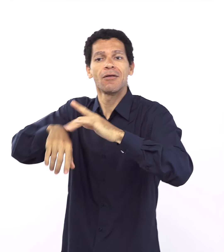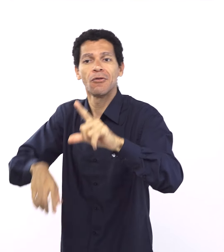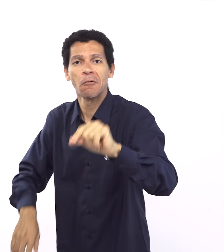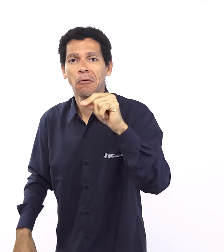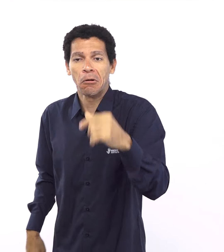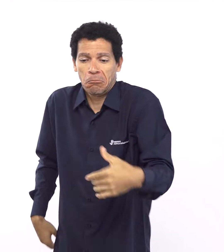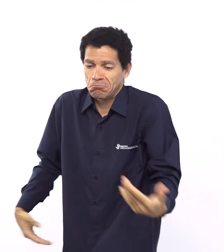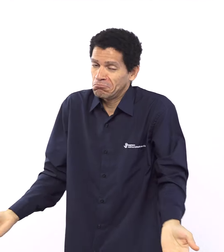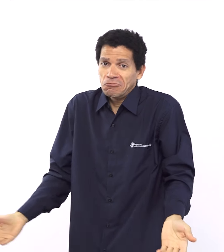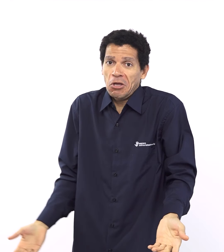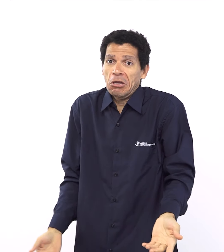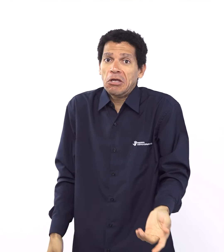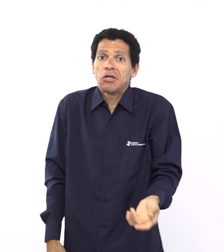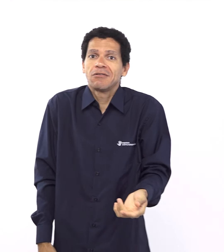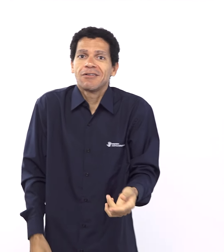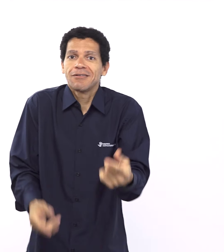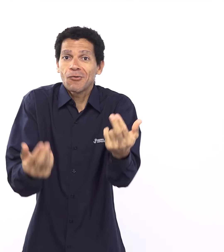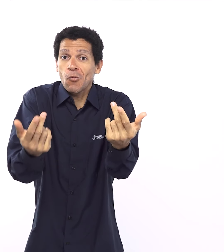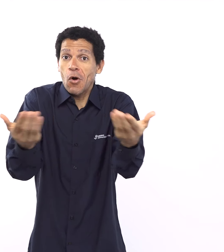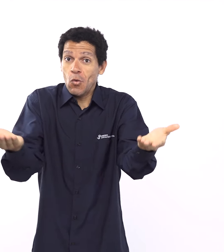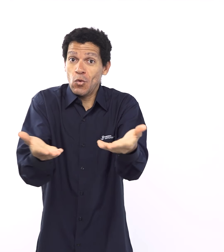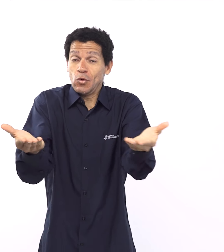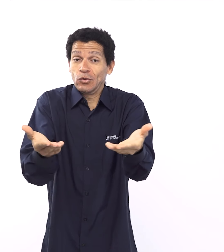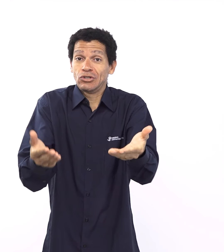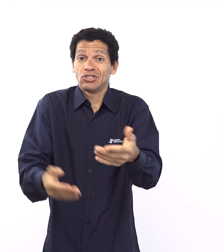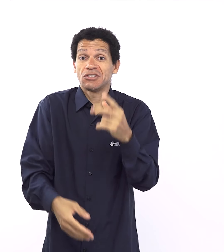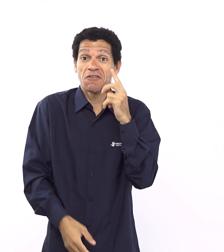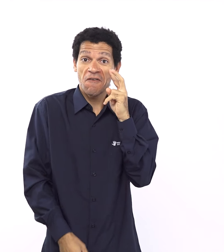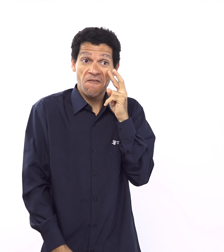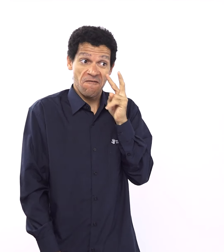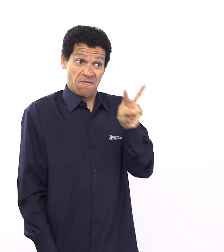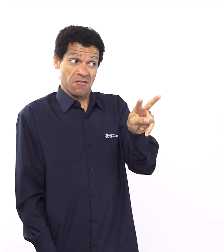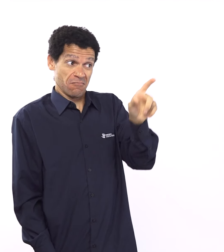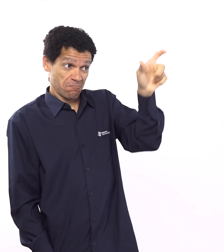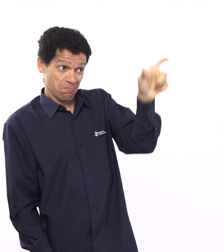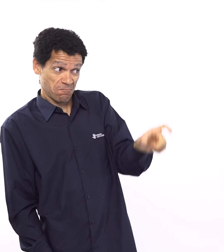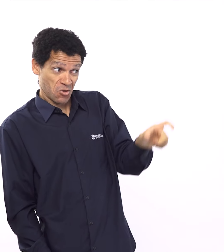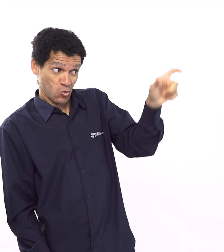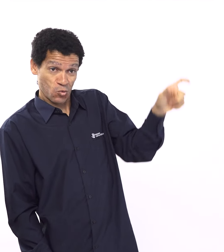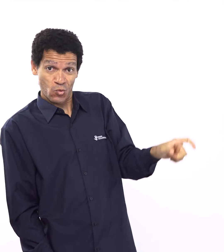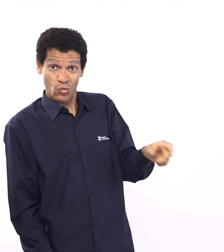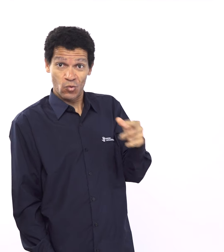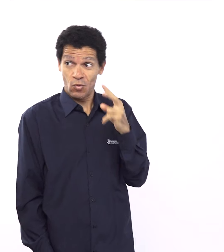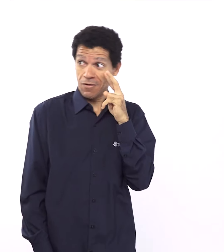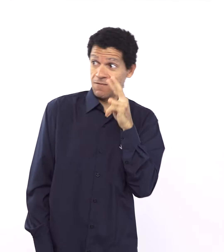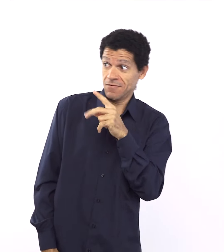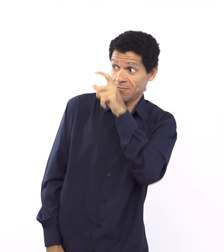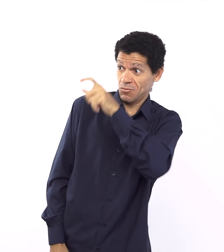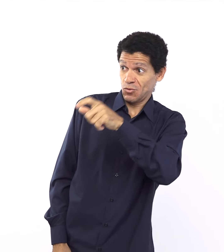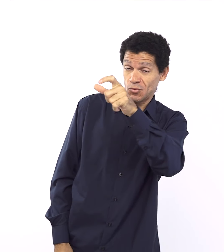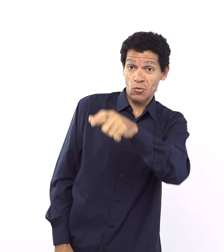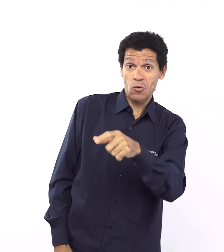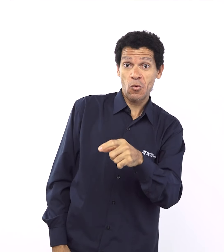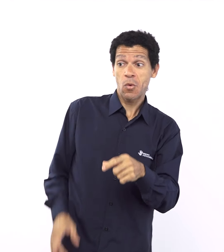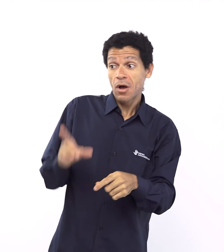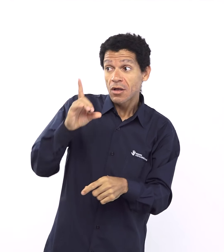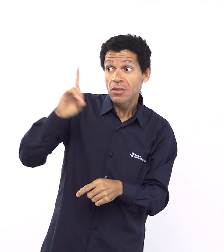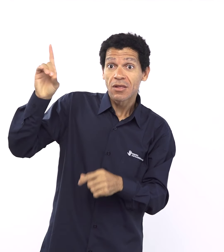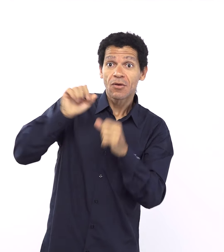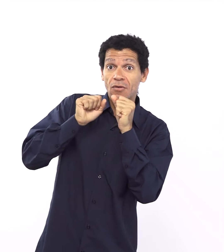venci isso, já venci aquilo, eu já, agora aquele ali do meu lado, Deus não vai escolher ou não vai salvar, a gente